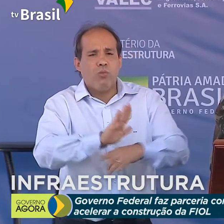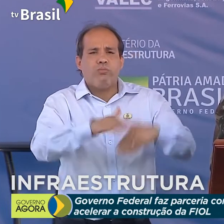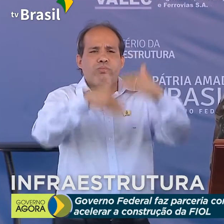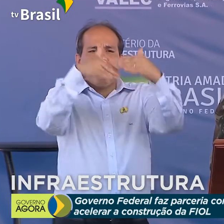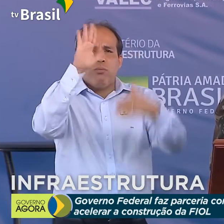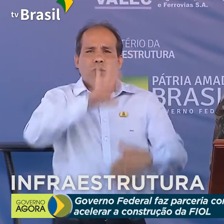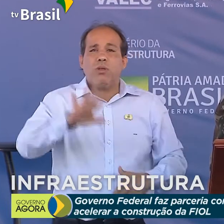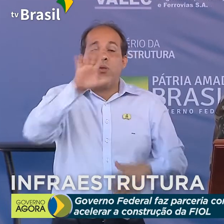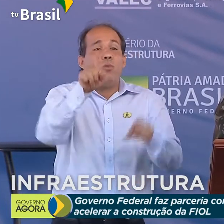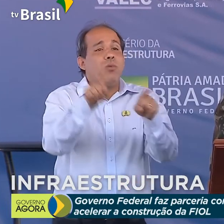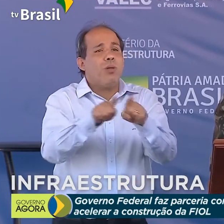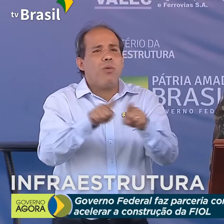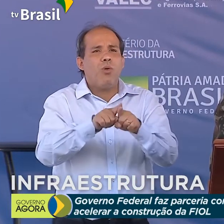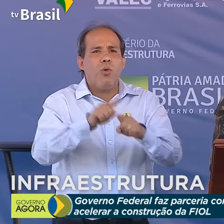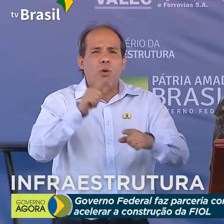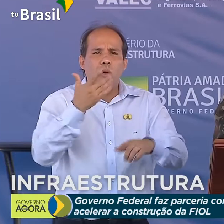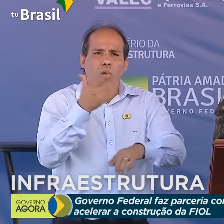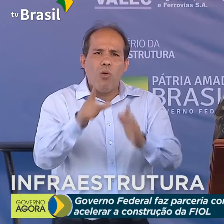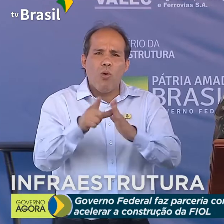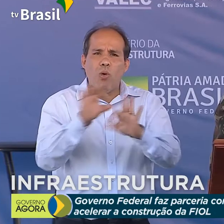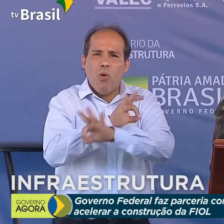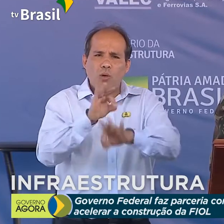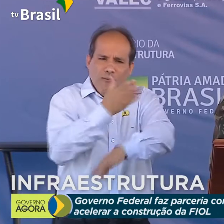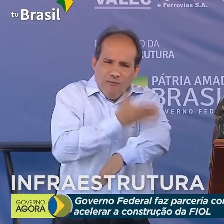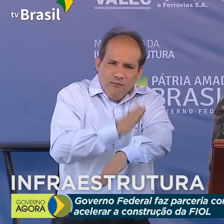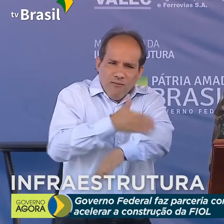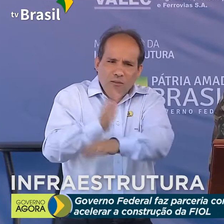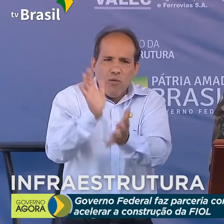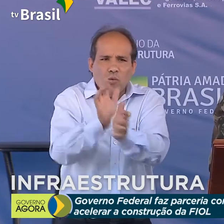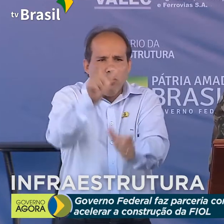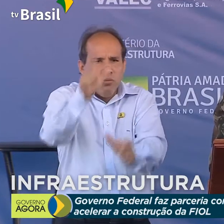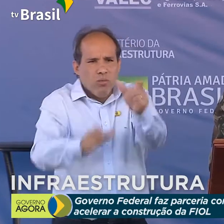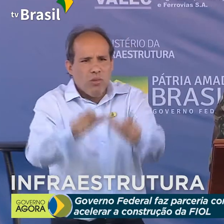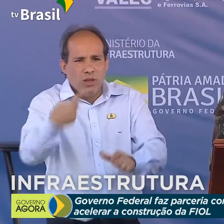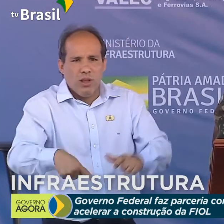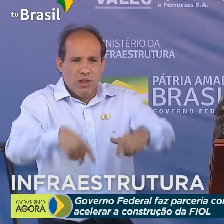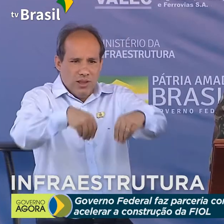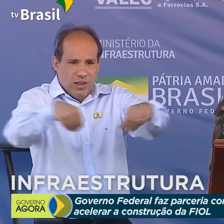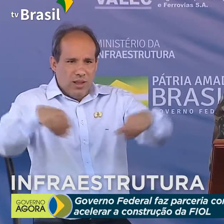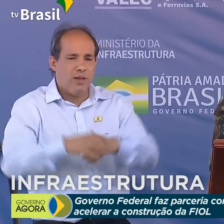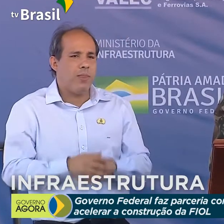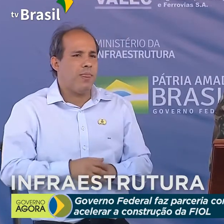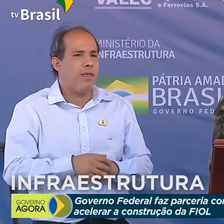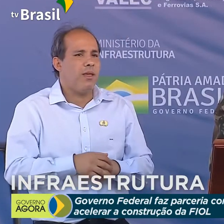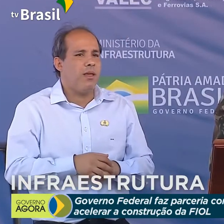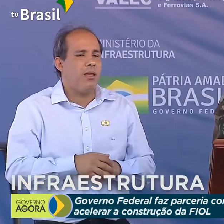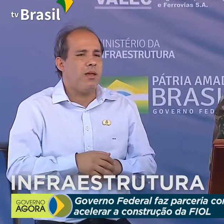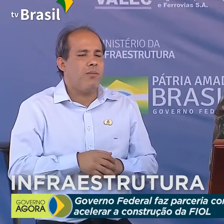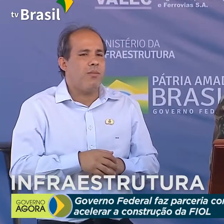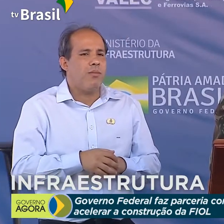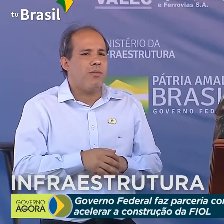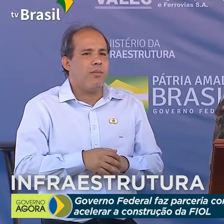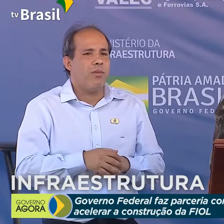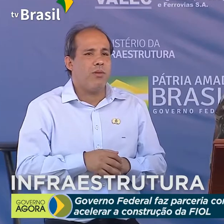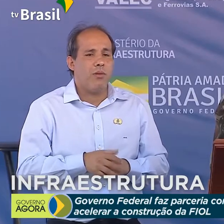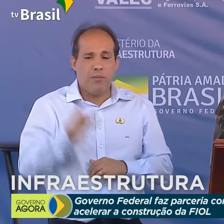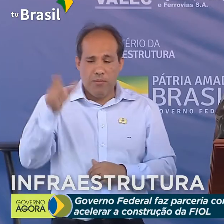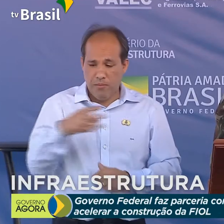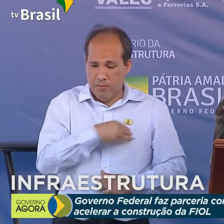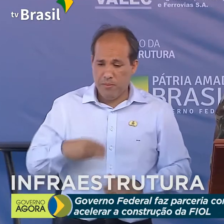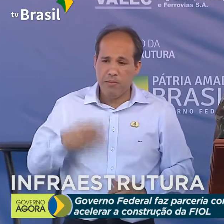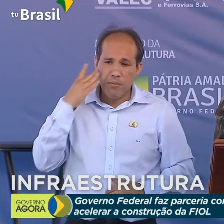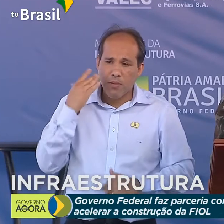como para um excelente adestramento da Força Terrestre. Ao senhor ministro Tarcísio de Freitas, que vem propiciando a